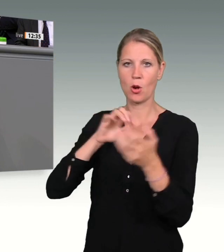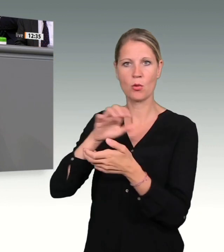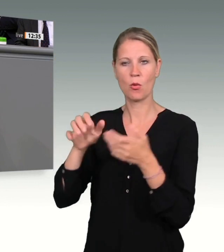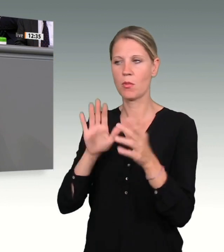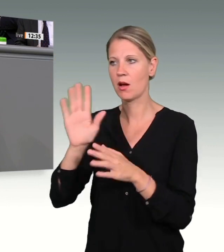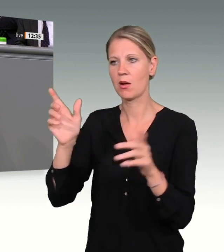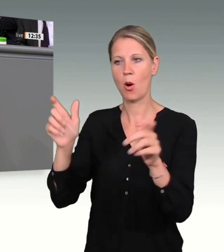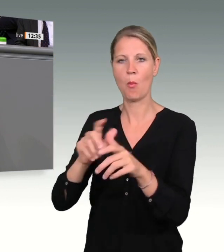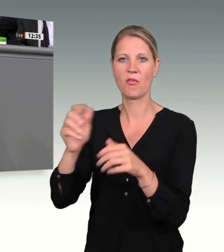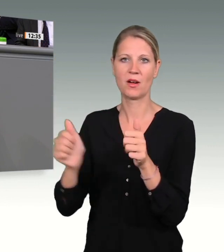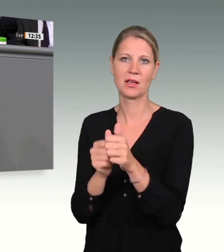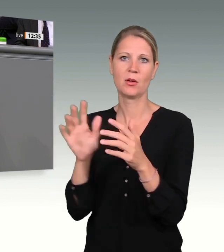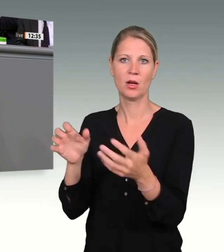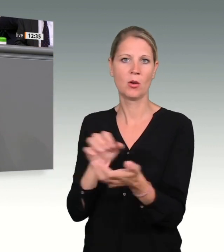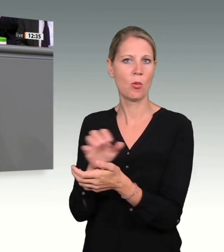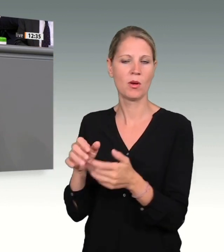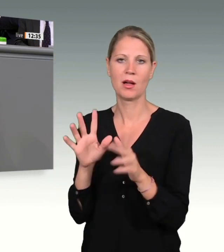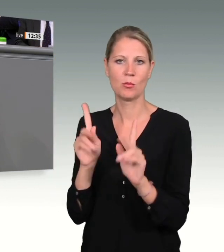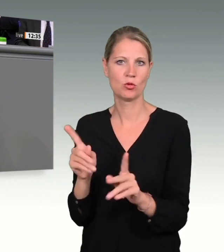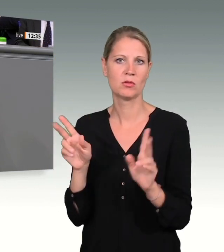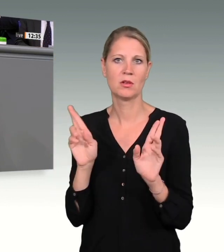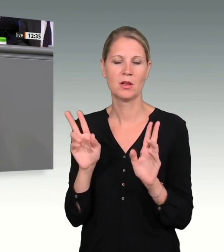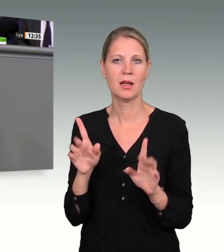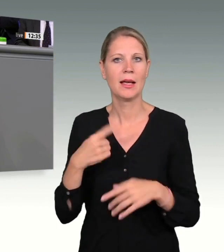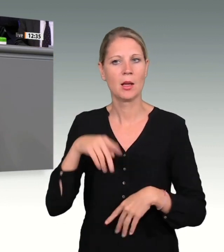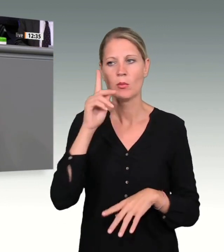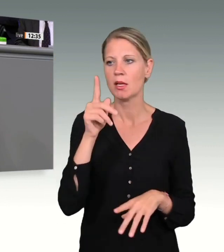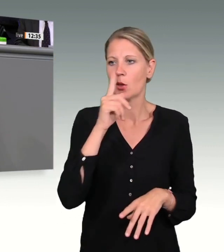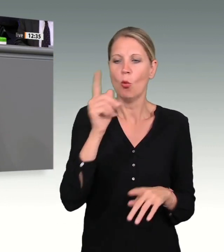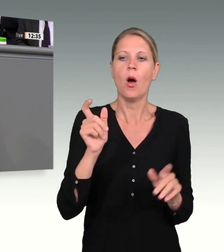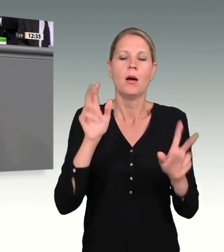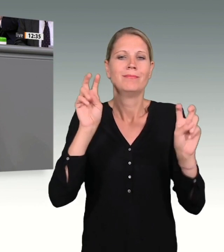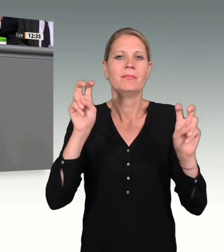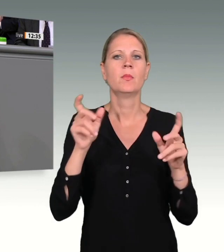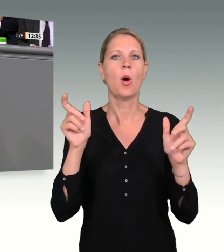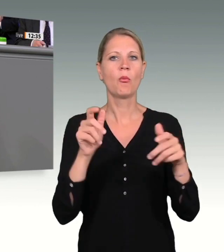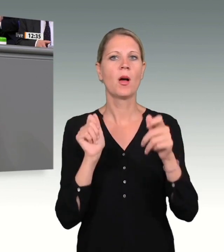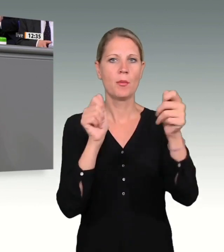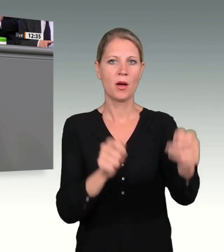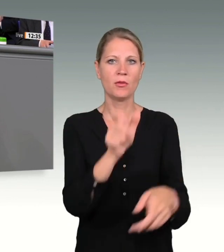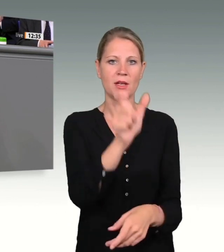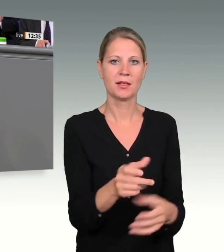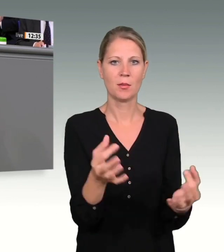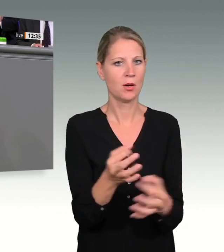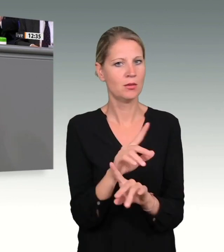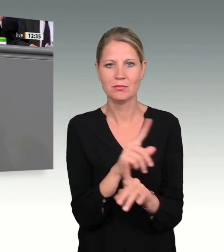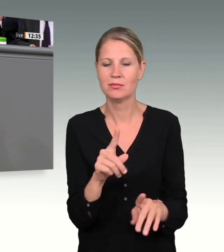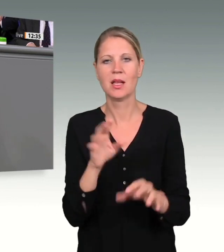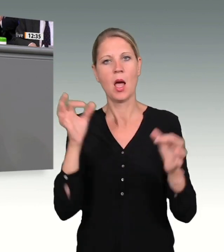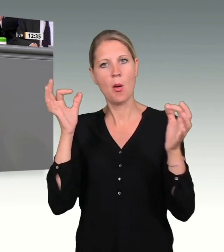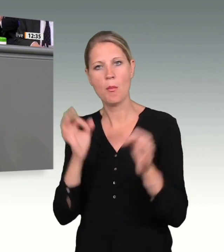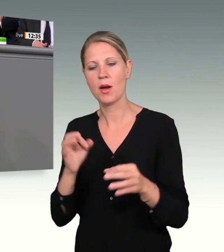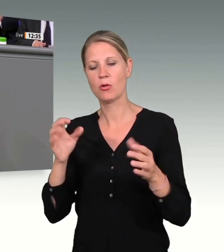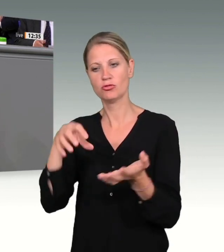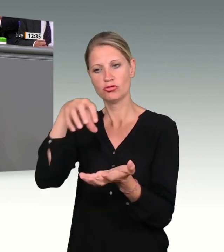Opferbeauftragte allein ausreichen. Wir brauchen eine echte Ombudsstelle, die auch über die Jahre hinweg Ansprechpartner ist, die